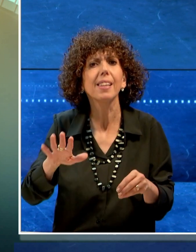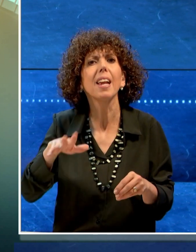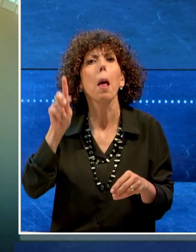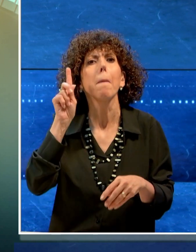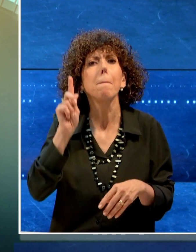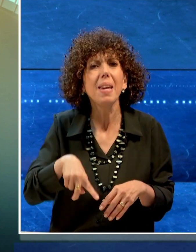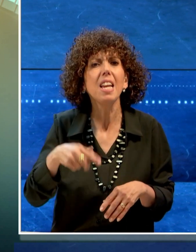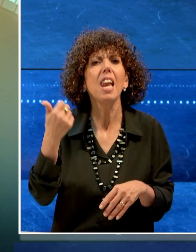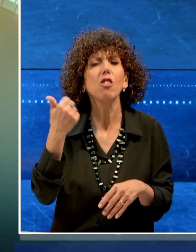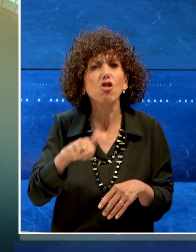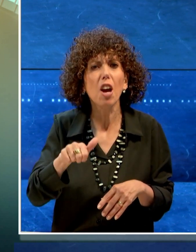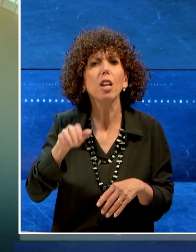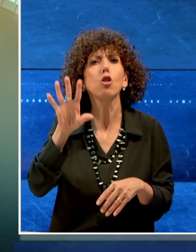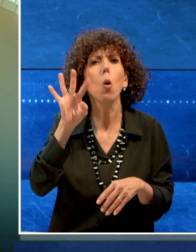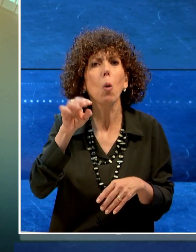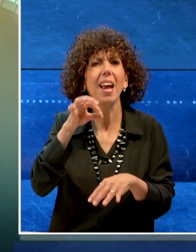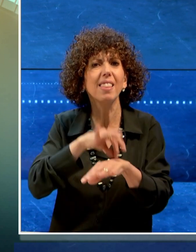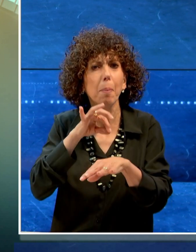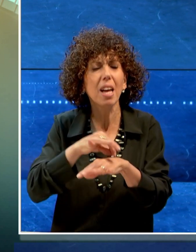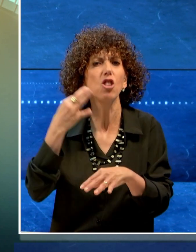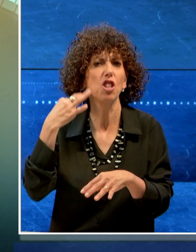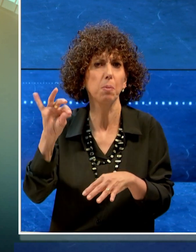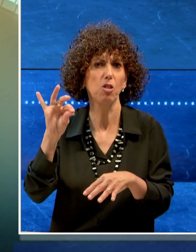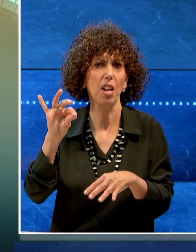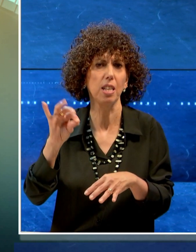1.140 medici specialisti.